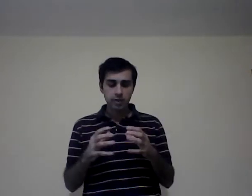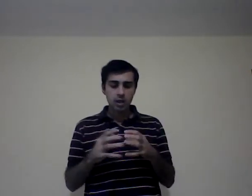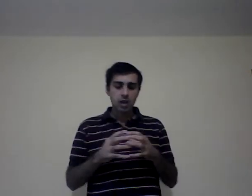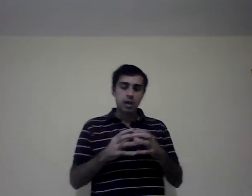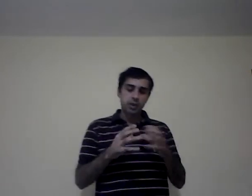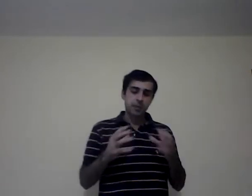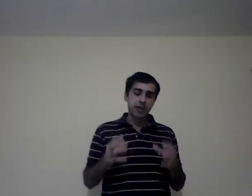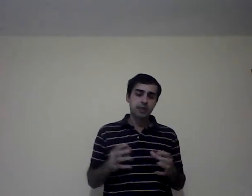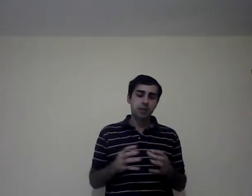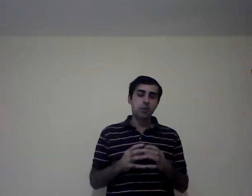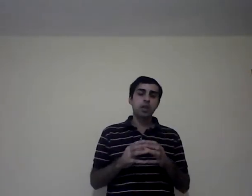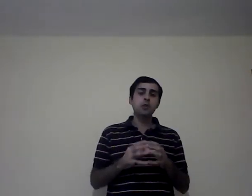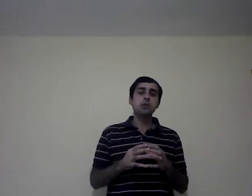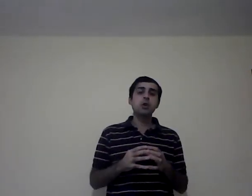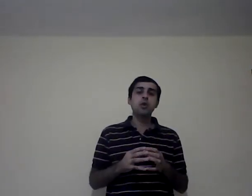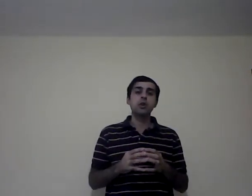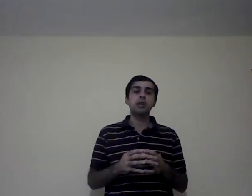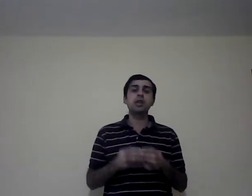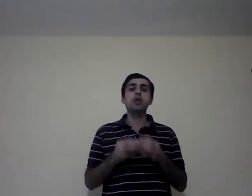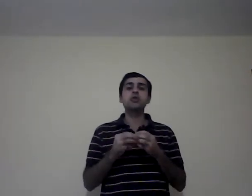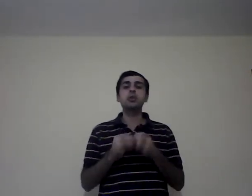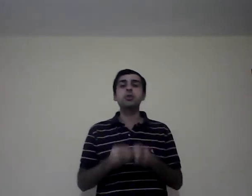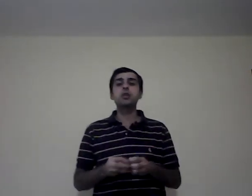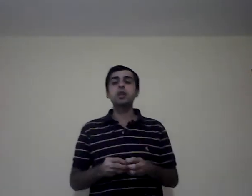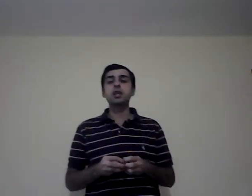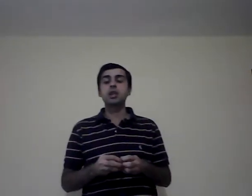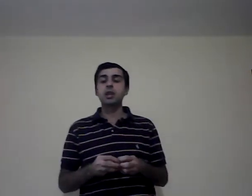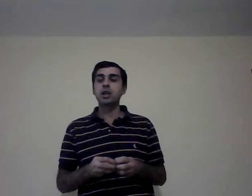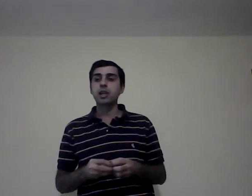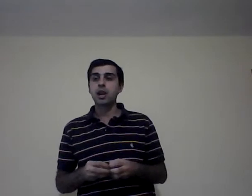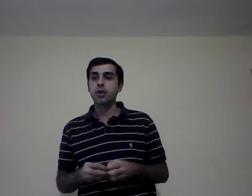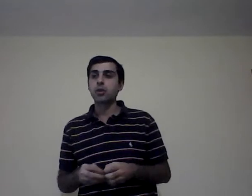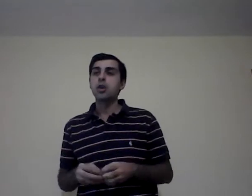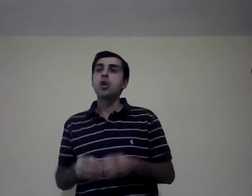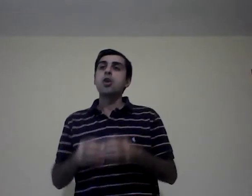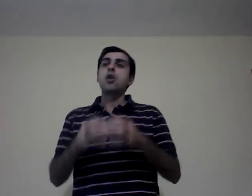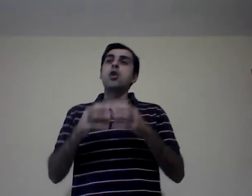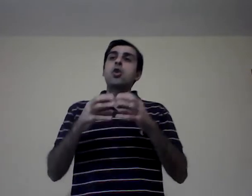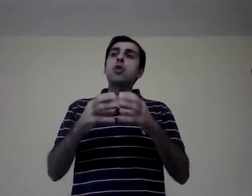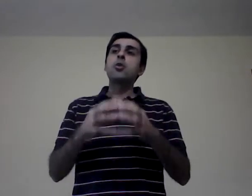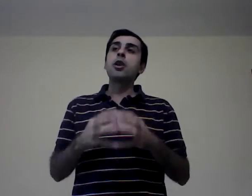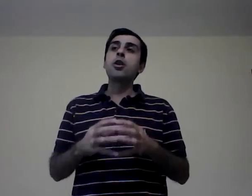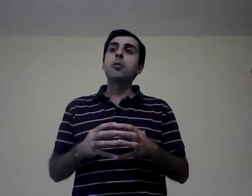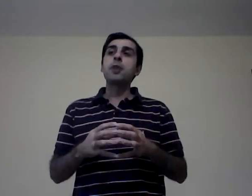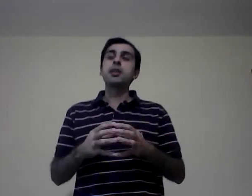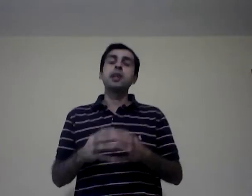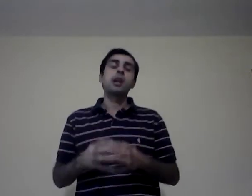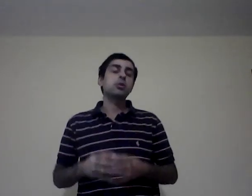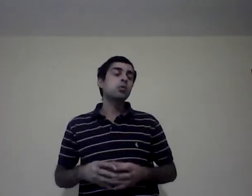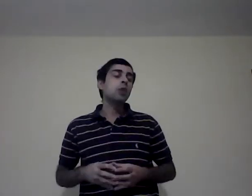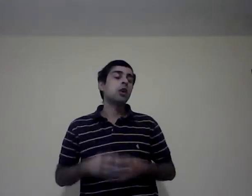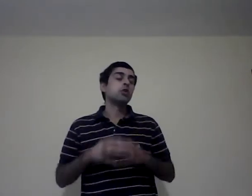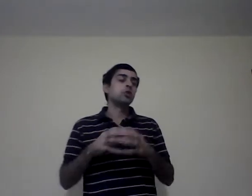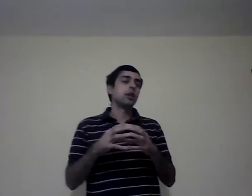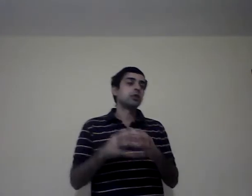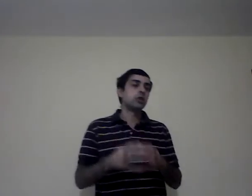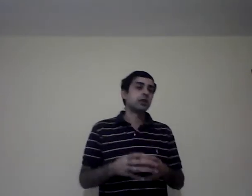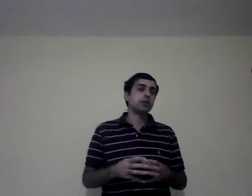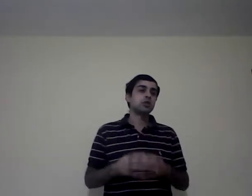Entonces, repasamos. ¿Qué vimos hoy? ¿Qué conceptos tienen que tener en claro? ¿Cómo el hombre interactúa con todas las organizaciones?